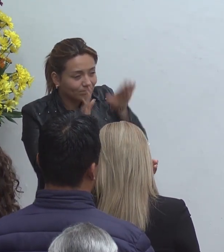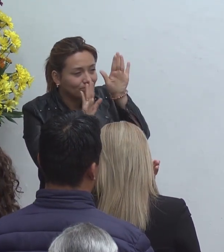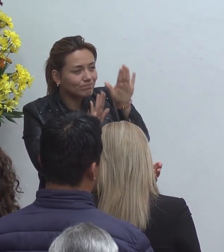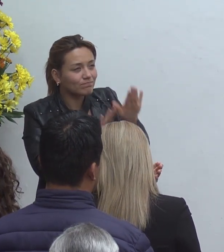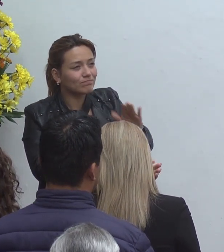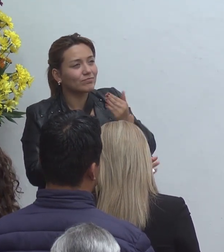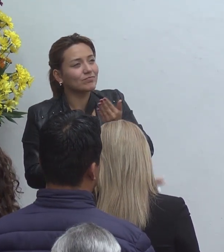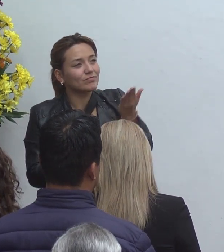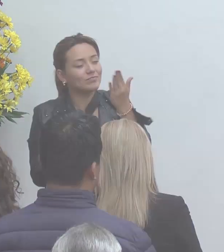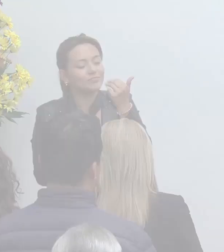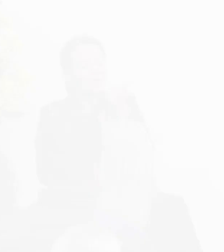amén